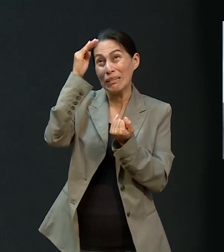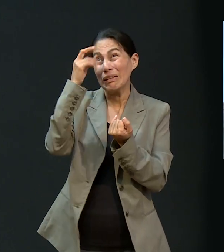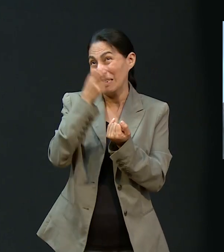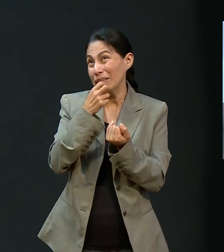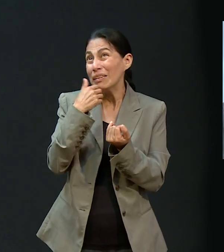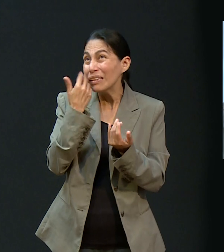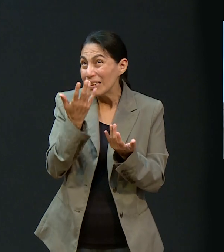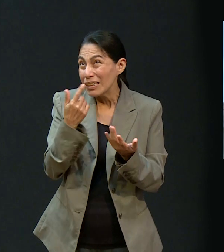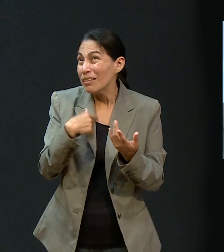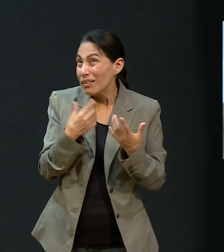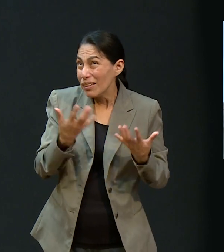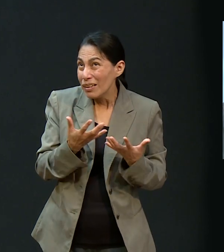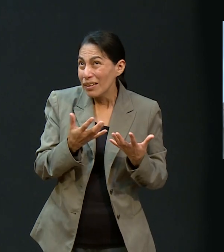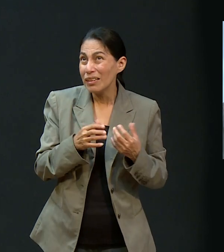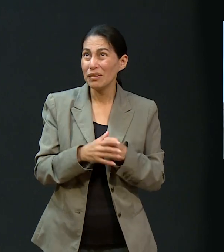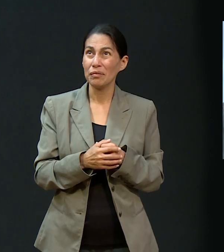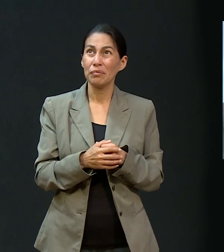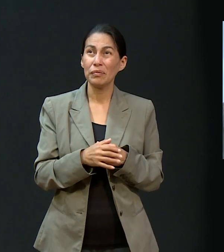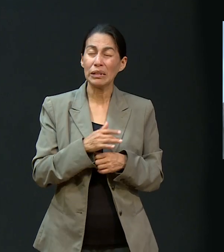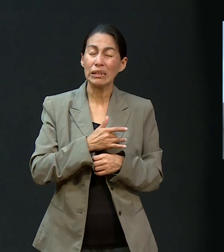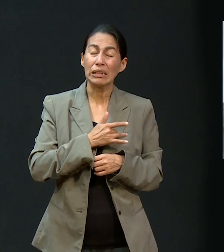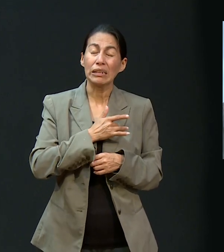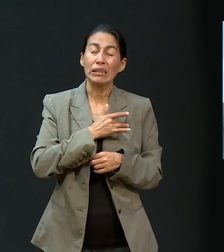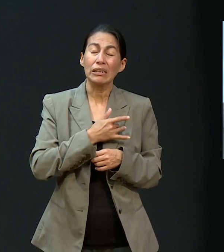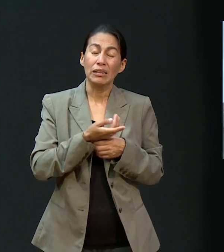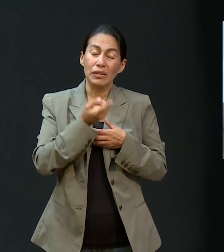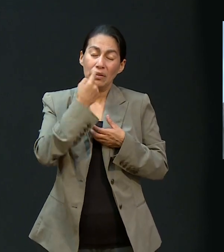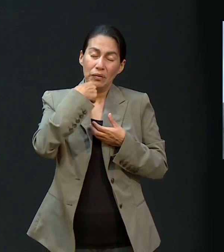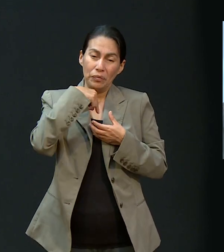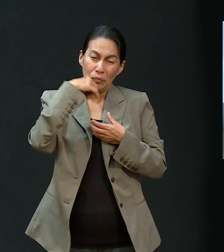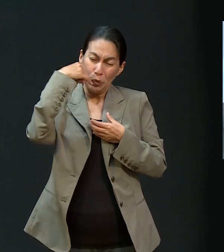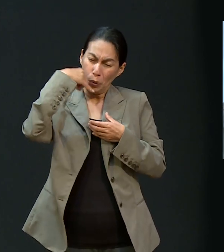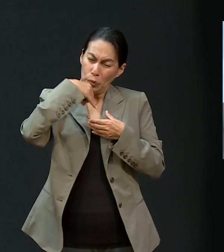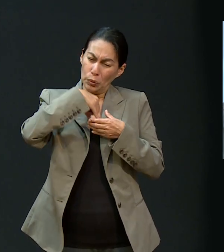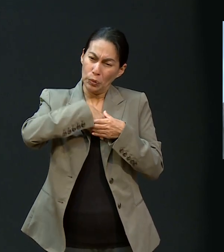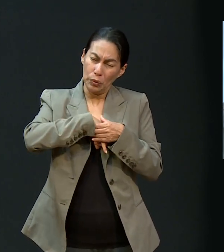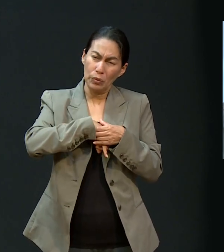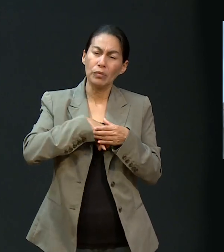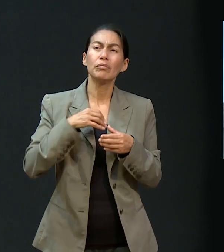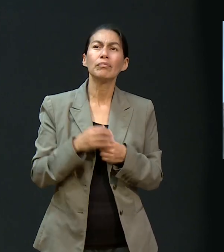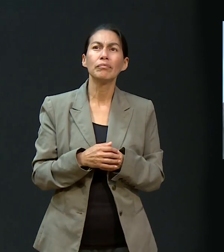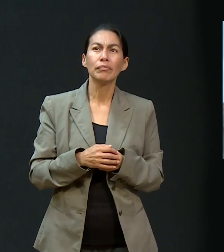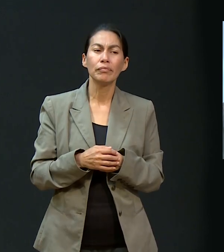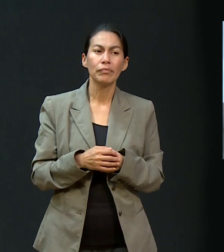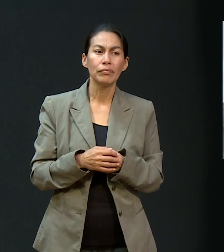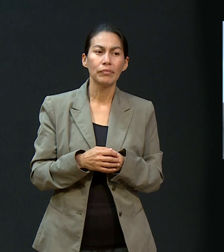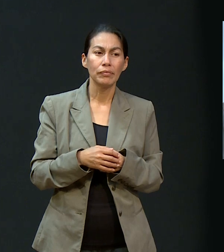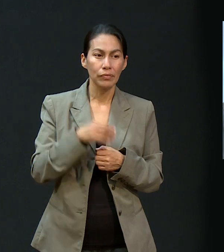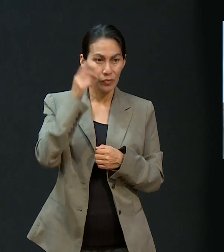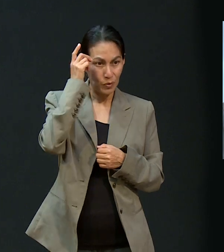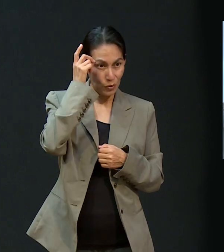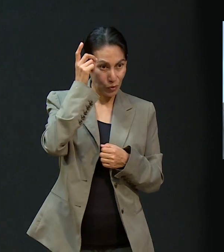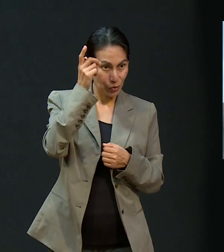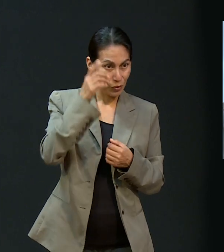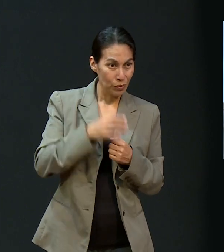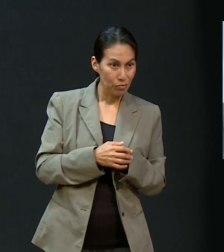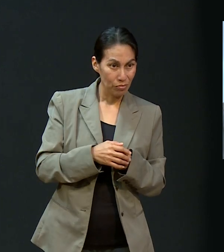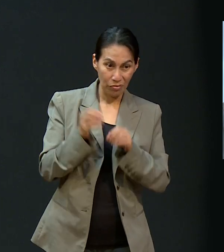este es lo que tú quieres que yo haga. Desde lo más profundo de tu corazón lo dijiste. Y